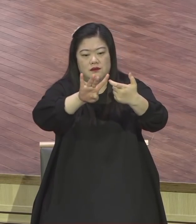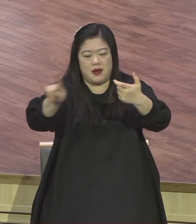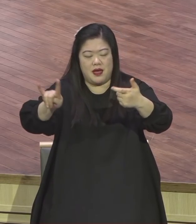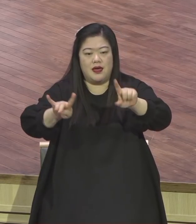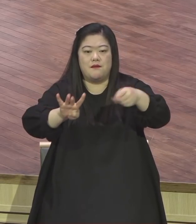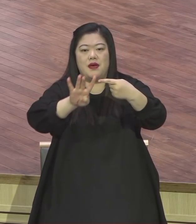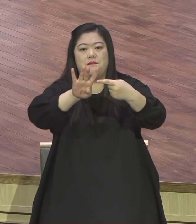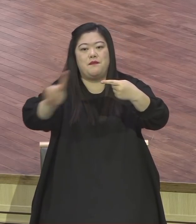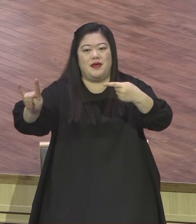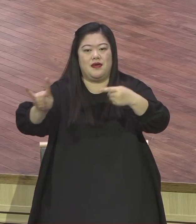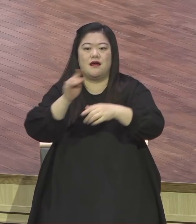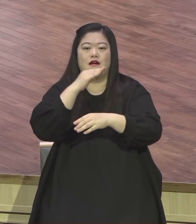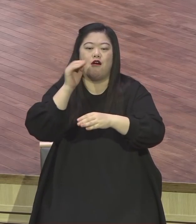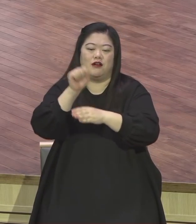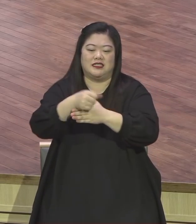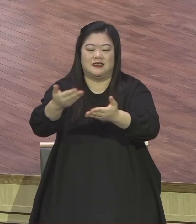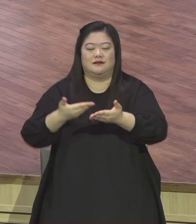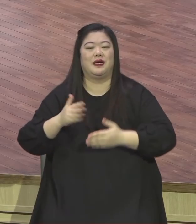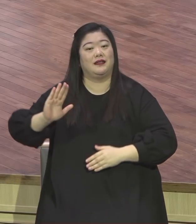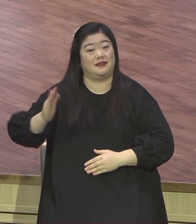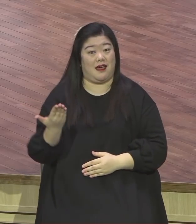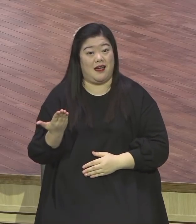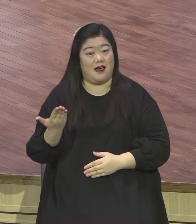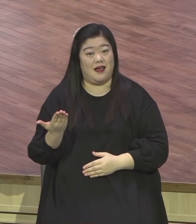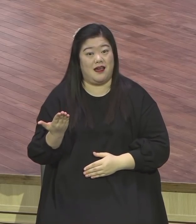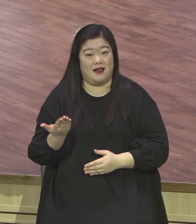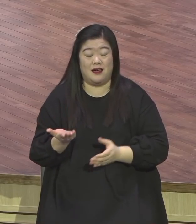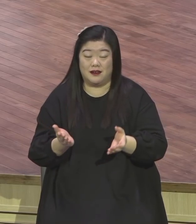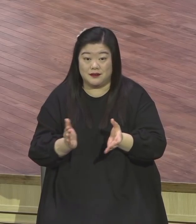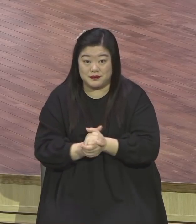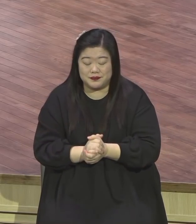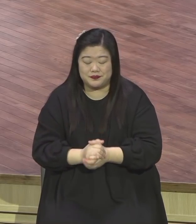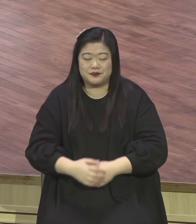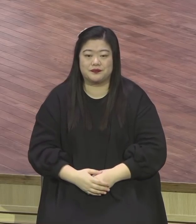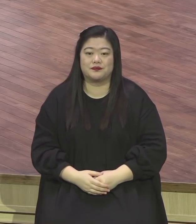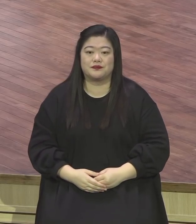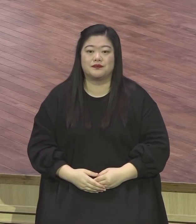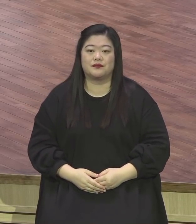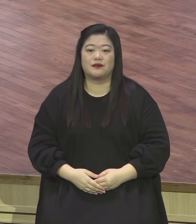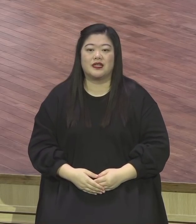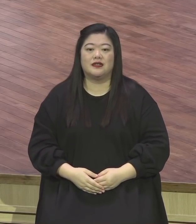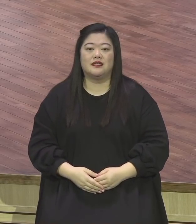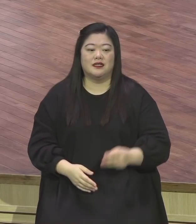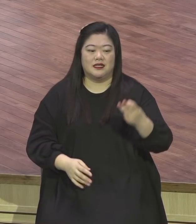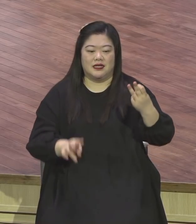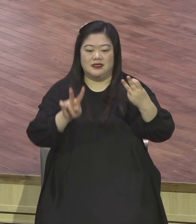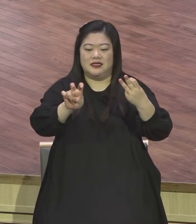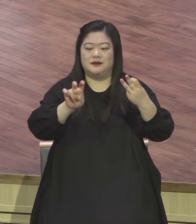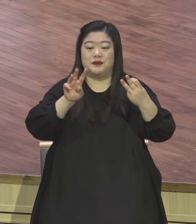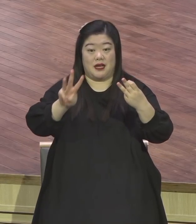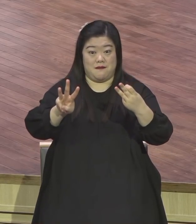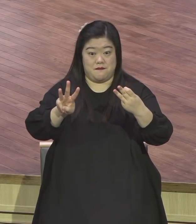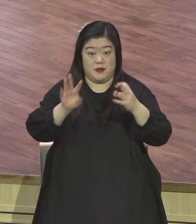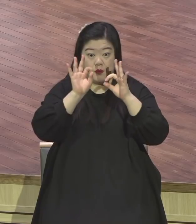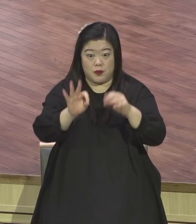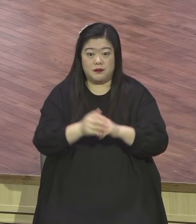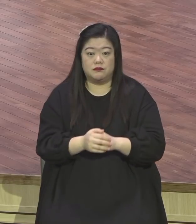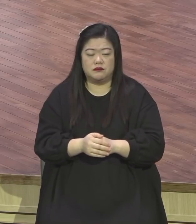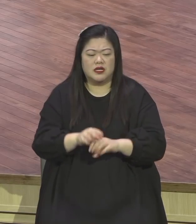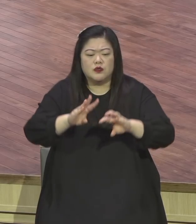결실하는 마음밭은 바로 좋은 밭이다 23절에 보면 좋은 땅에 뿌렸다는 것은 말씀을 듣고 깨닫는 자니